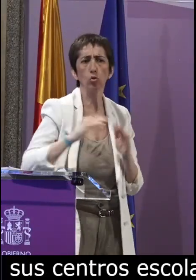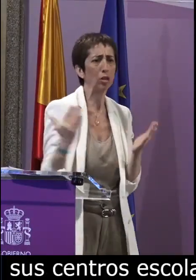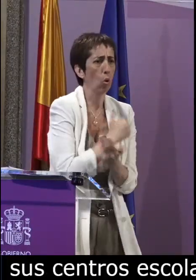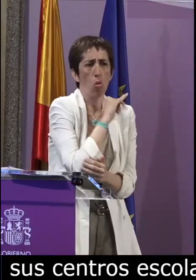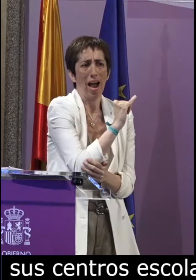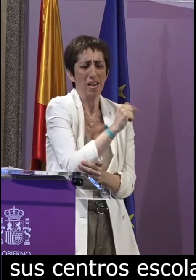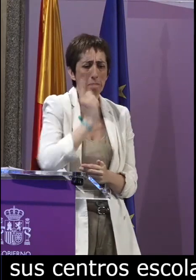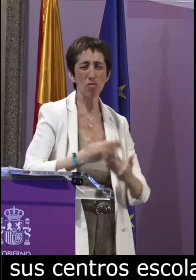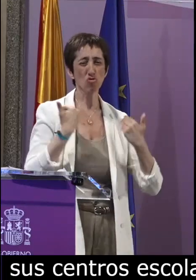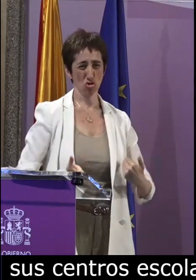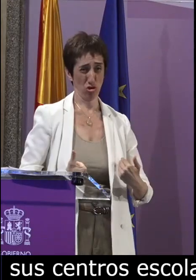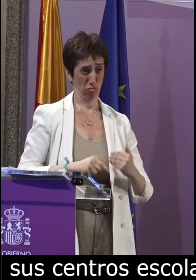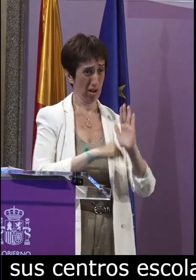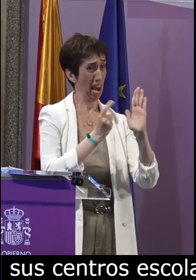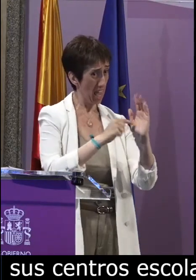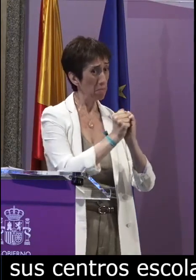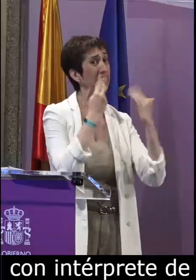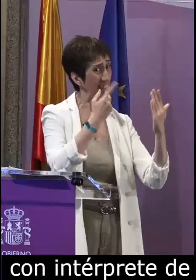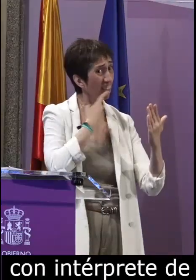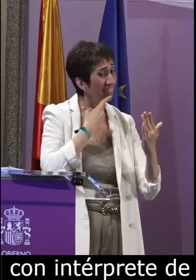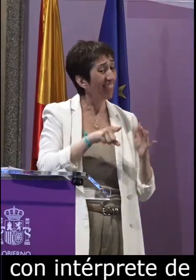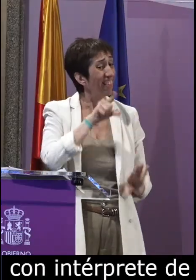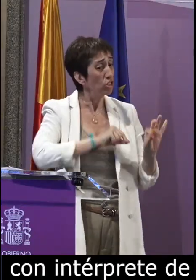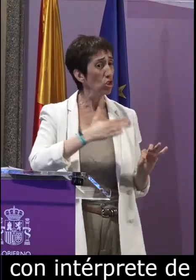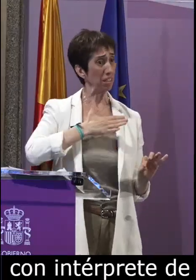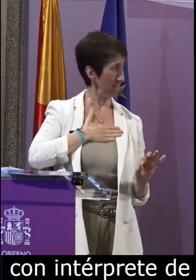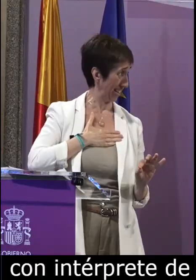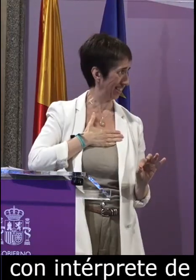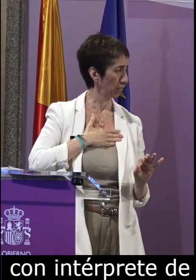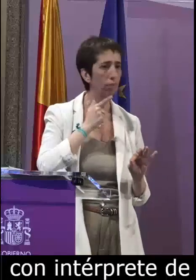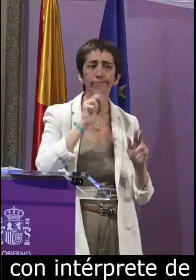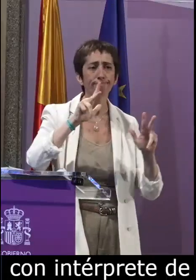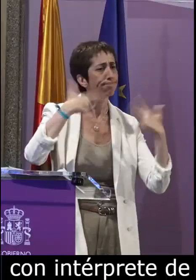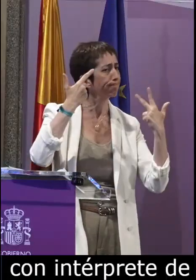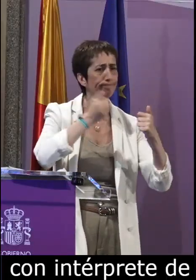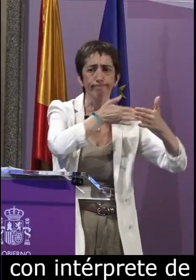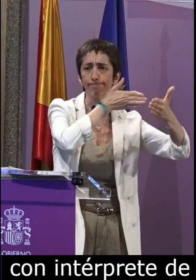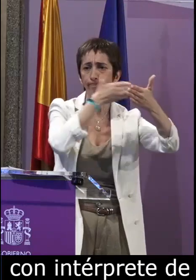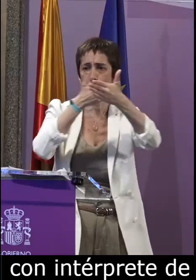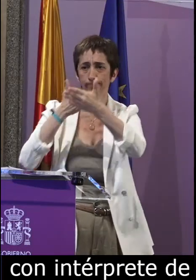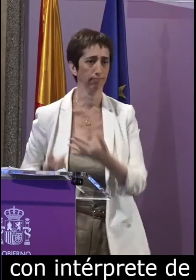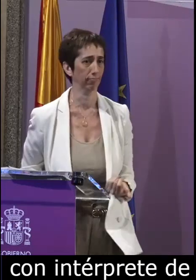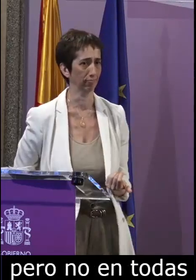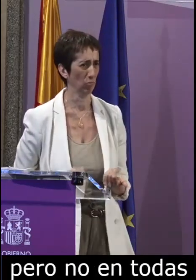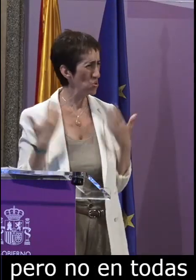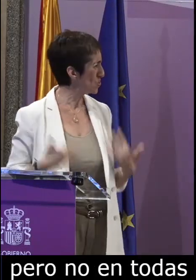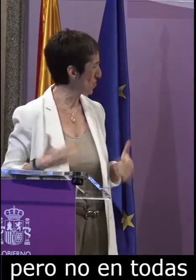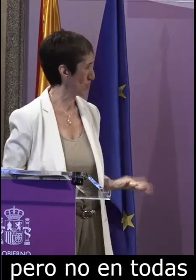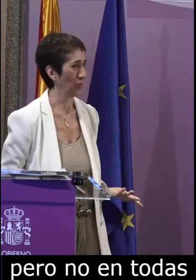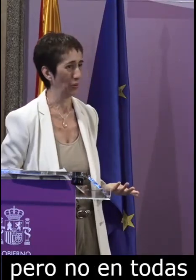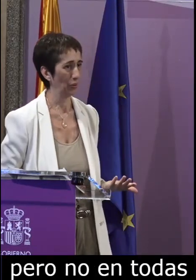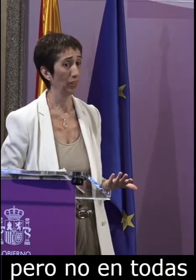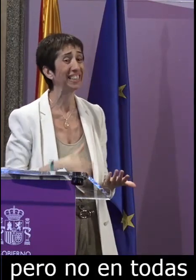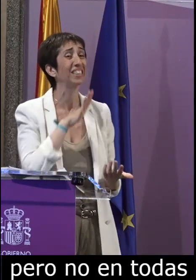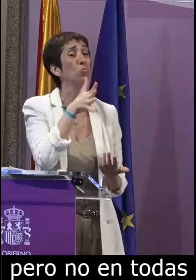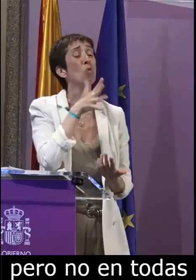deniega el recurso del intérprete por ser personas sordas que utilizan ayudas técnicas no nos permiten la libertad de